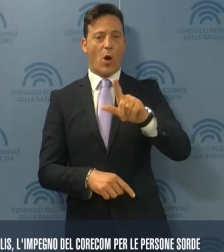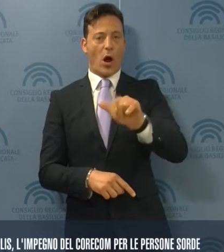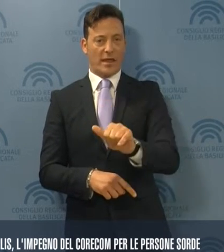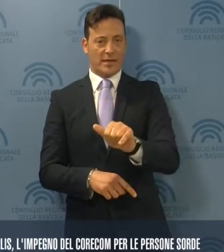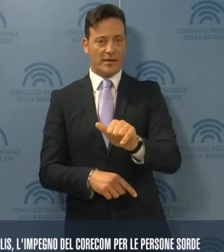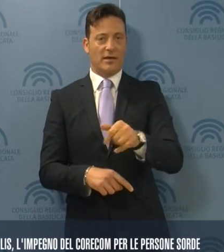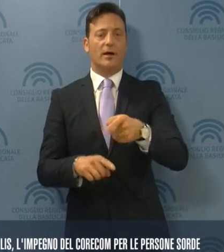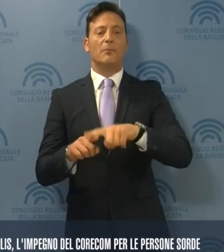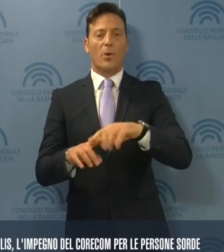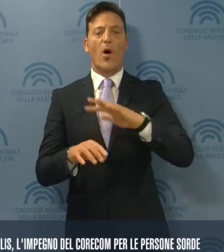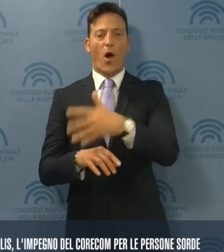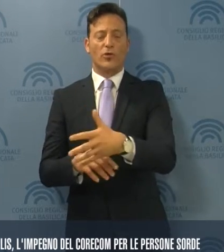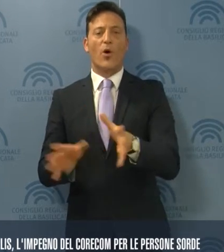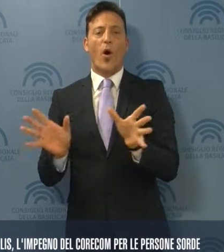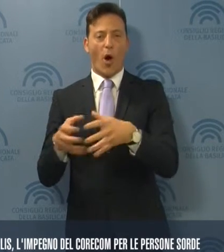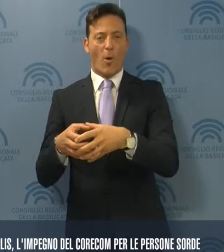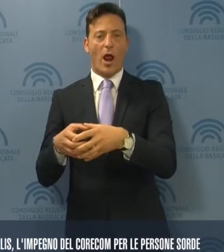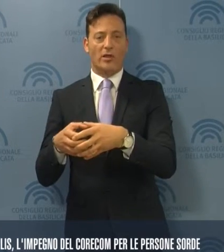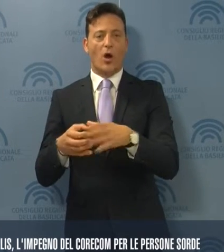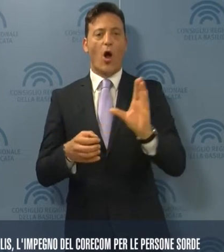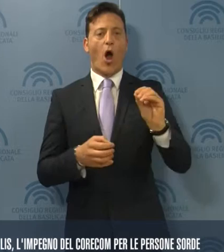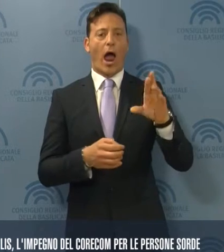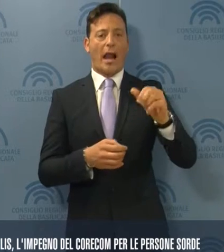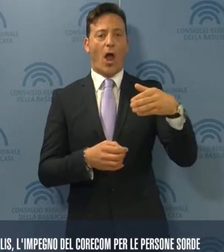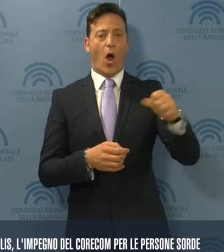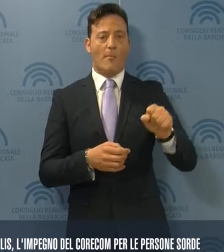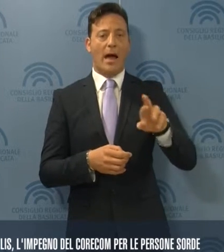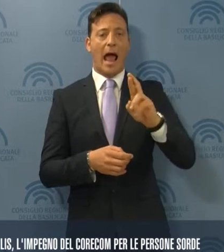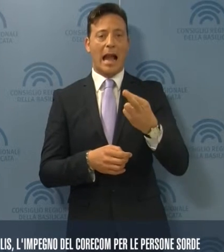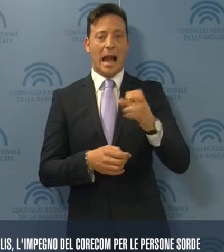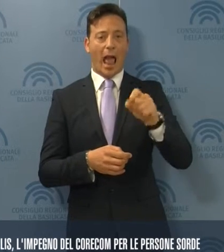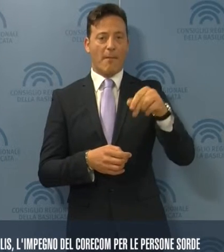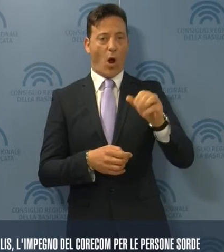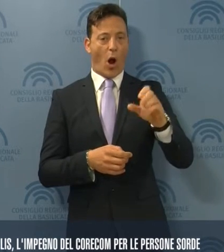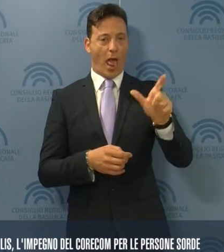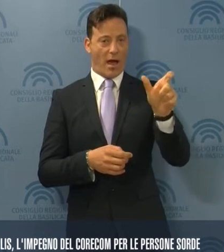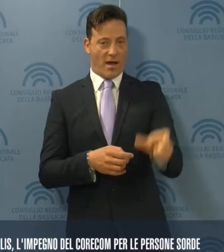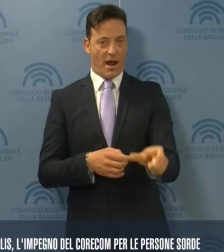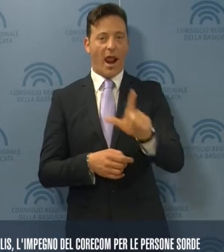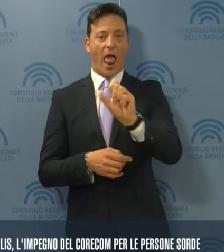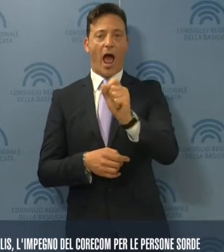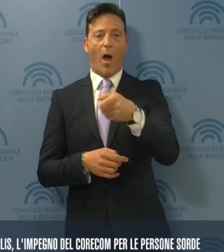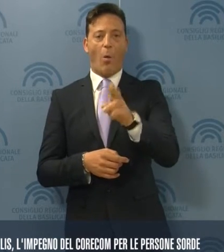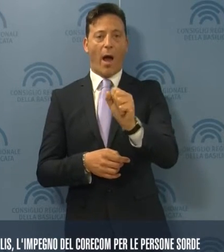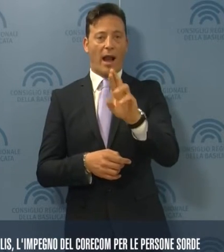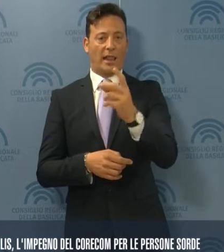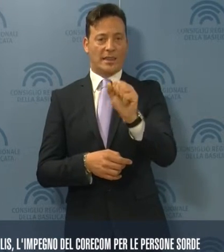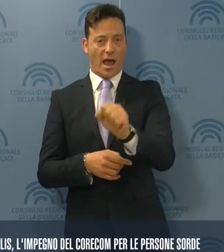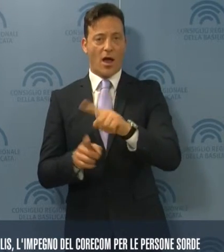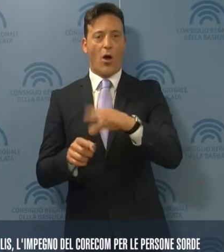oltre ai componenti del Corecom Rapolla, La Guardia e Corraro.